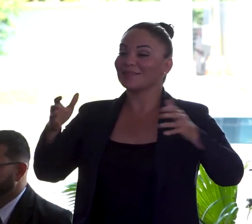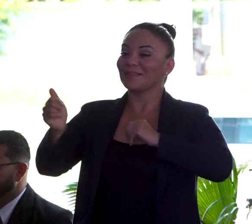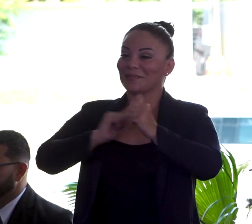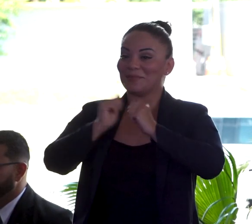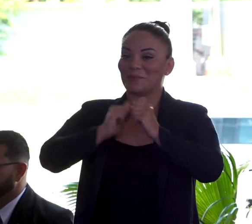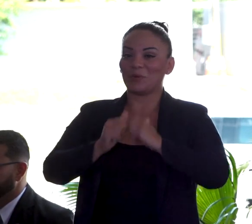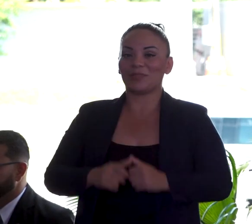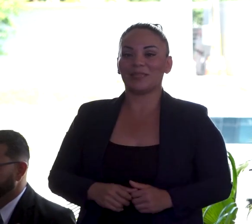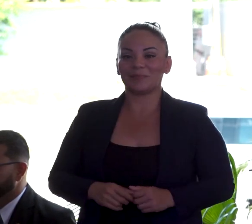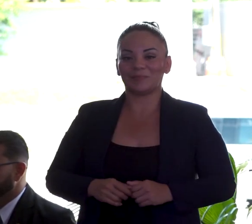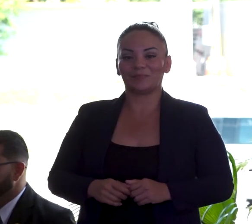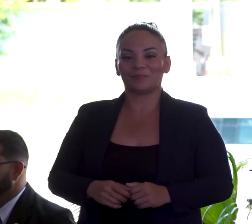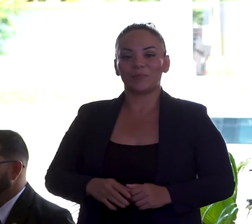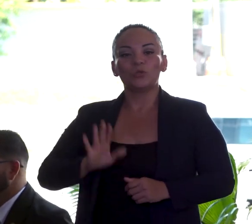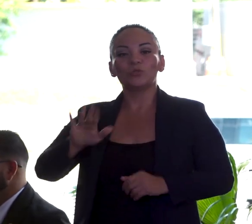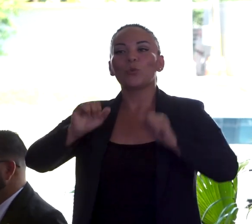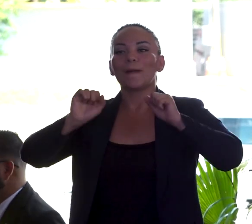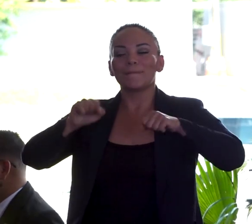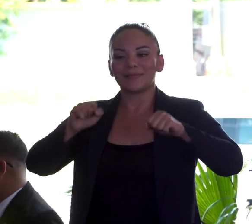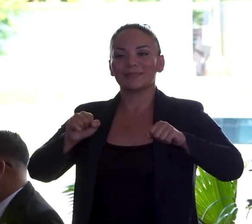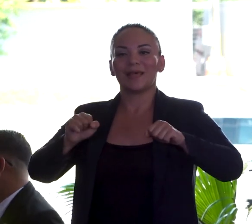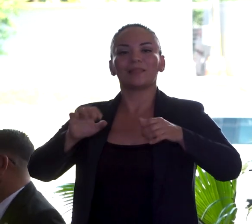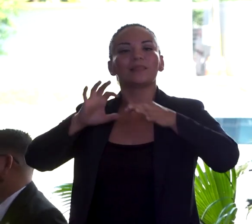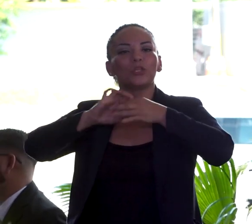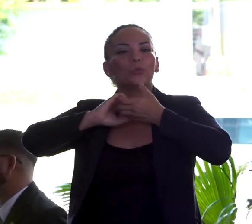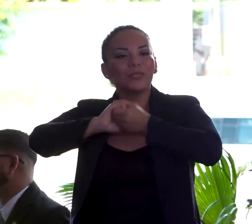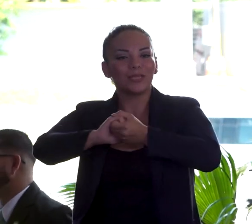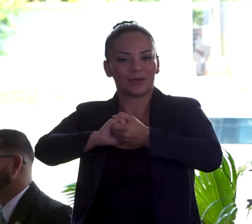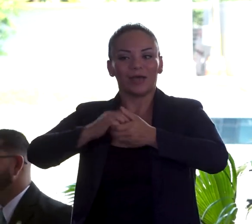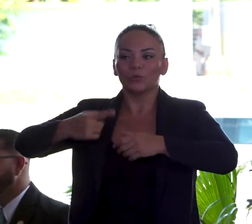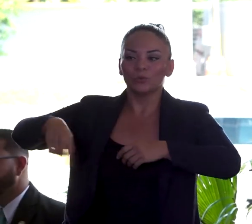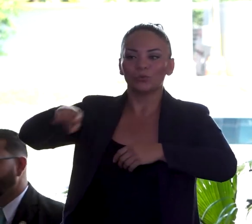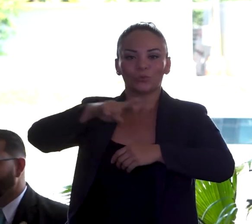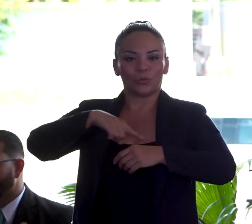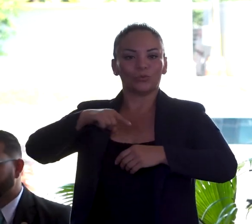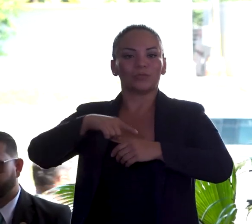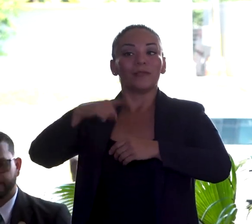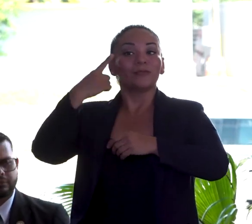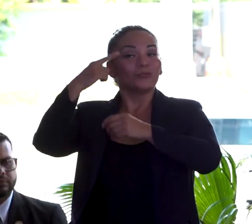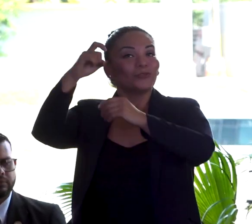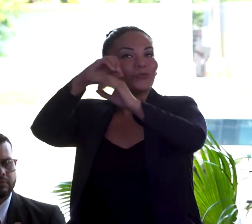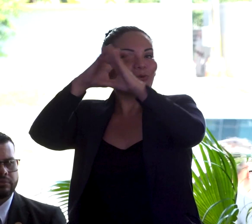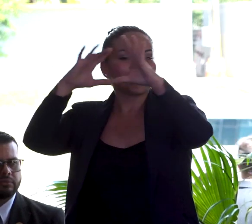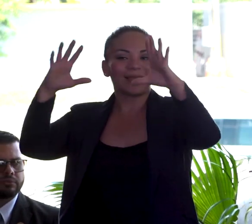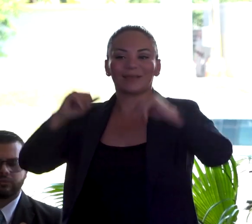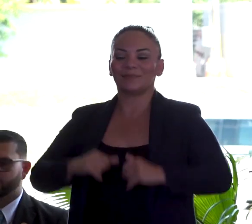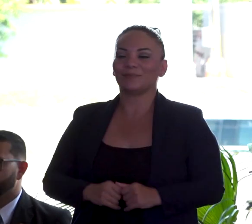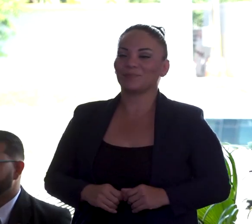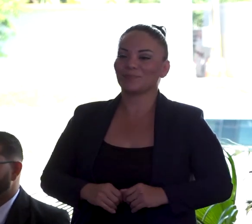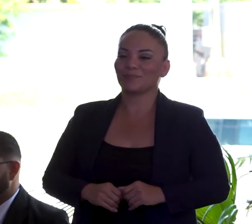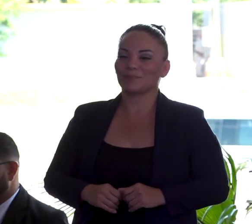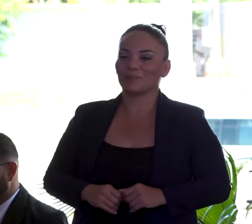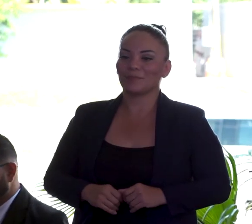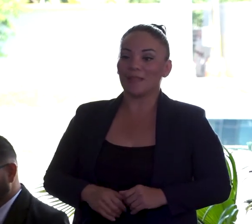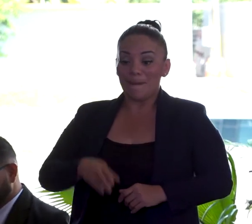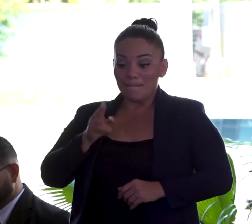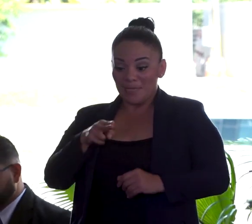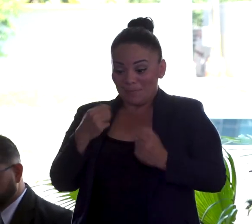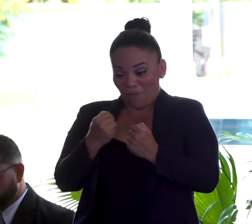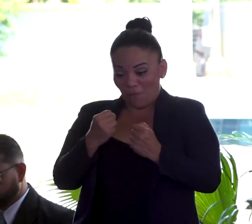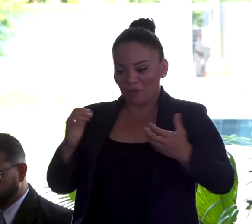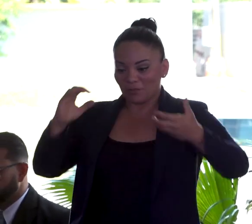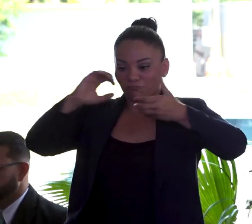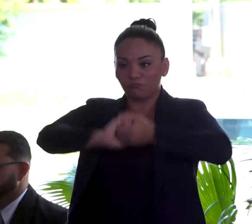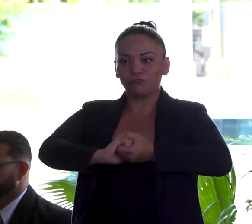deporte, su capacidad para unirnos y para hacernos soñar. Esa misma fuerza unificadora